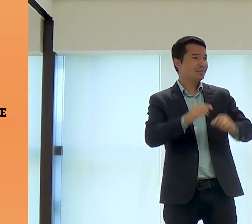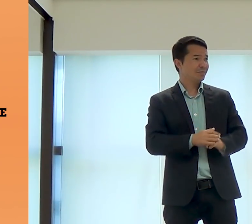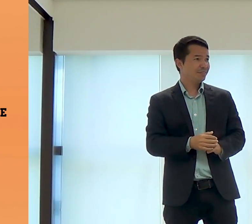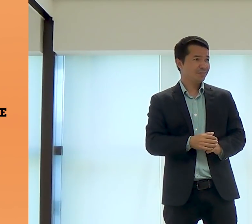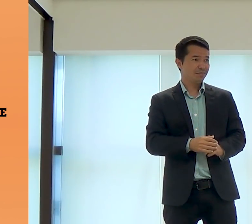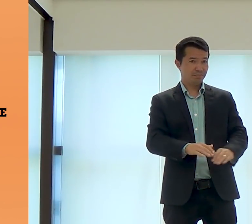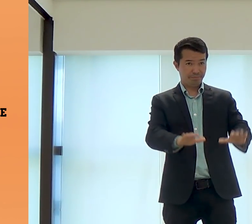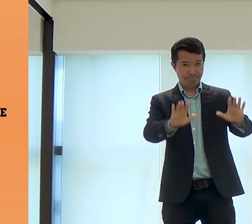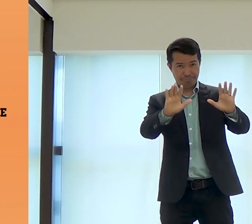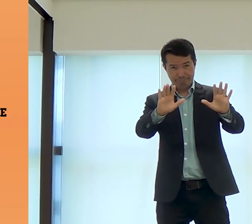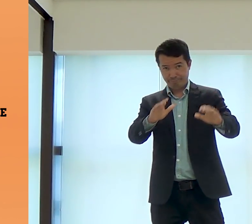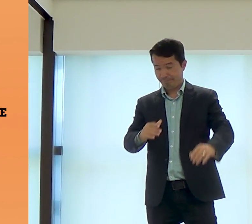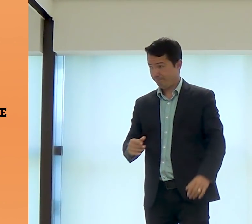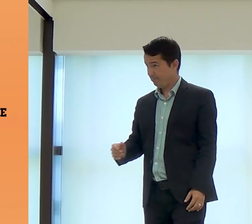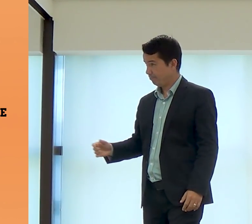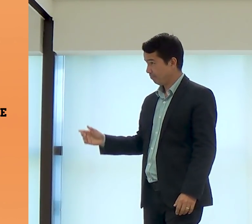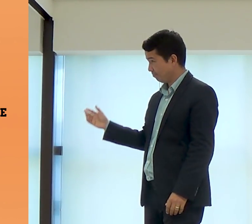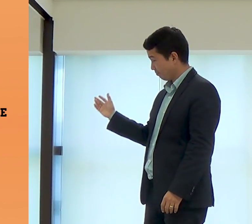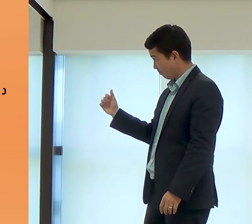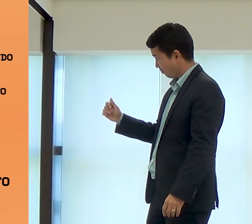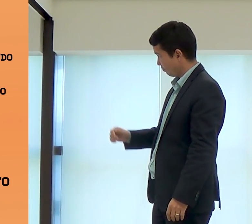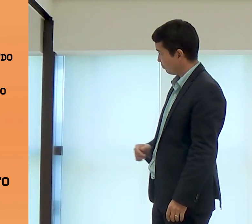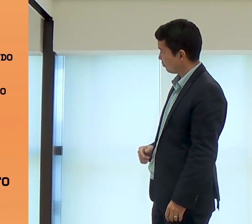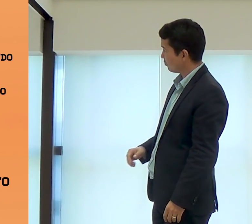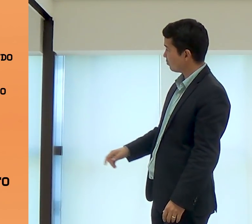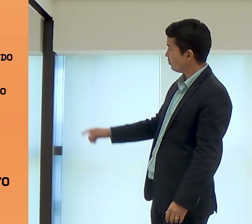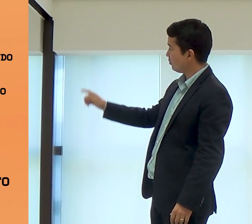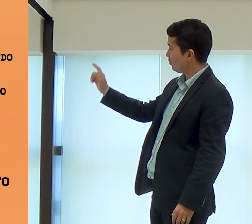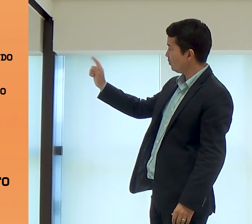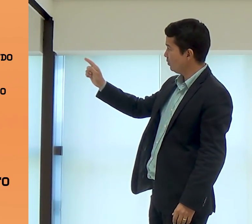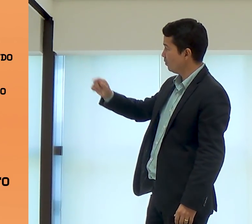E o que nós podemos saber e aprender mais sobre José?